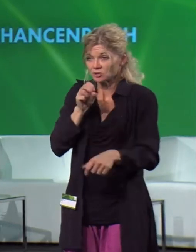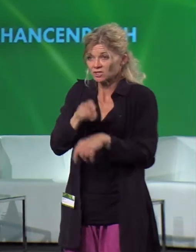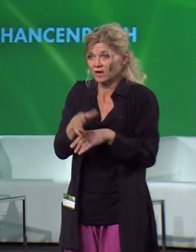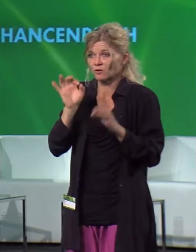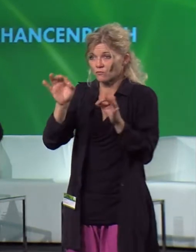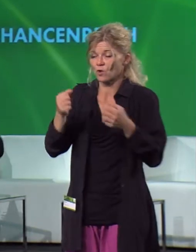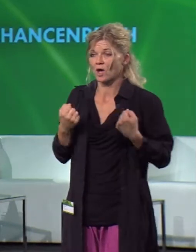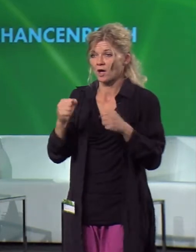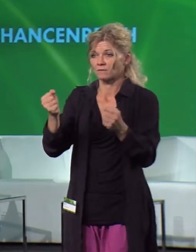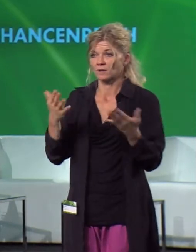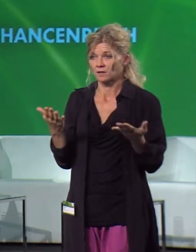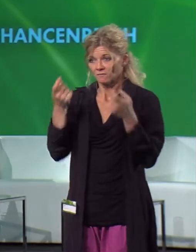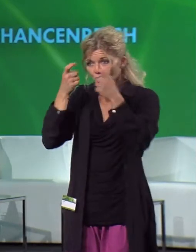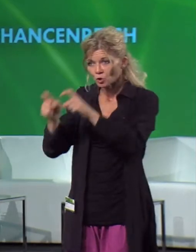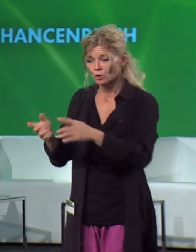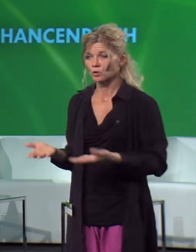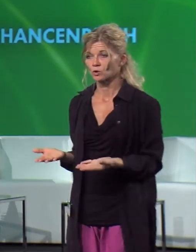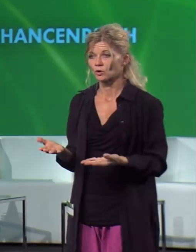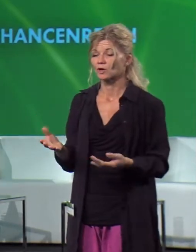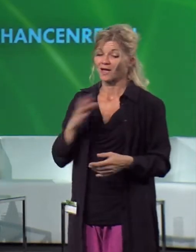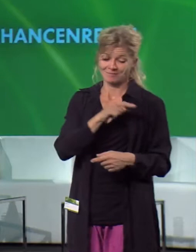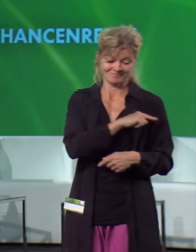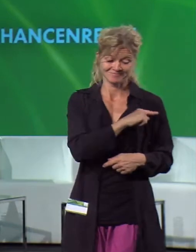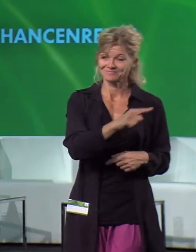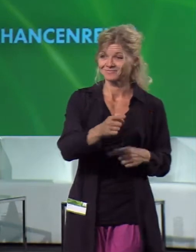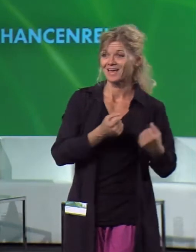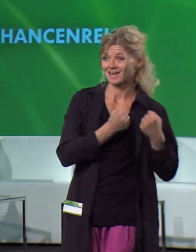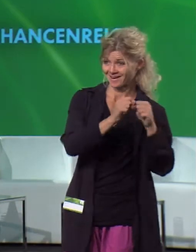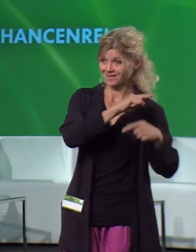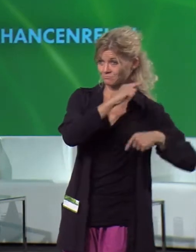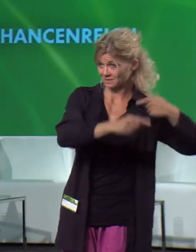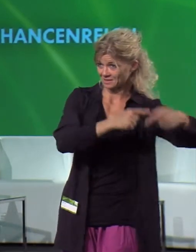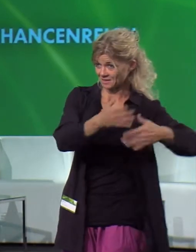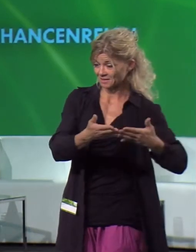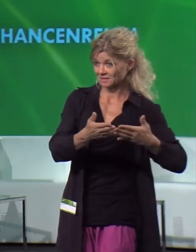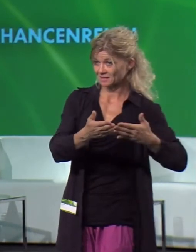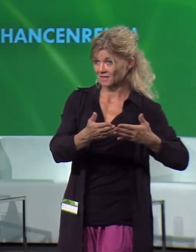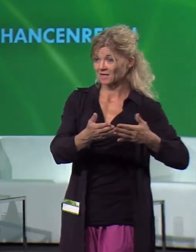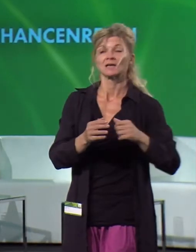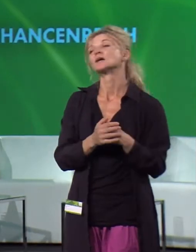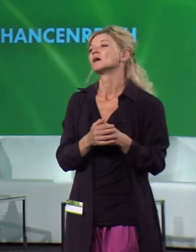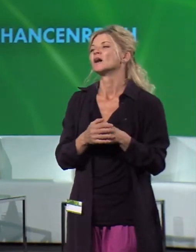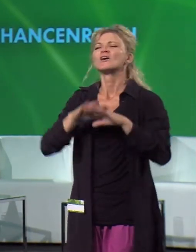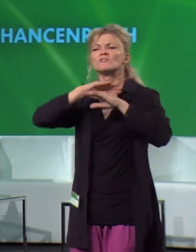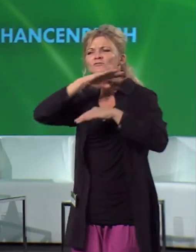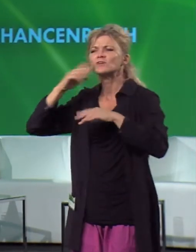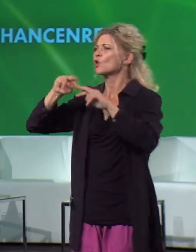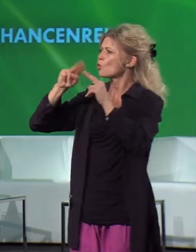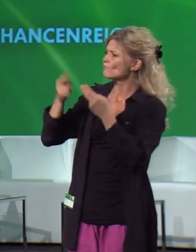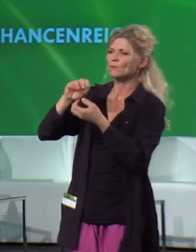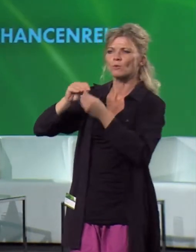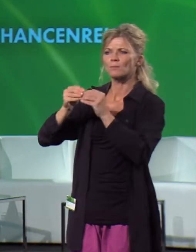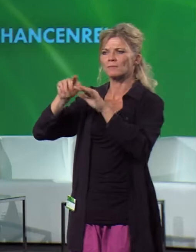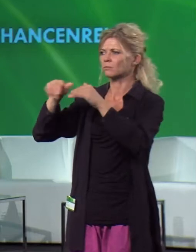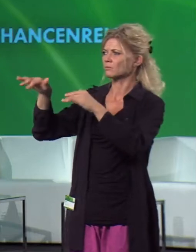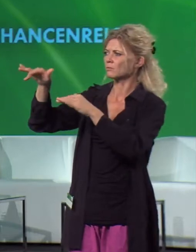Aber herkömmliche Energien finden wir neben all den Umweltproblemen und den Erschöpfungsproblemen finden wir nur an relativ wenigen